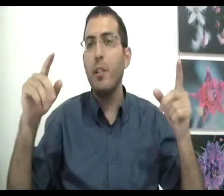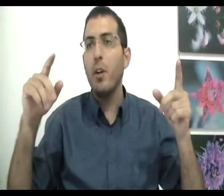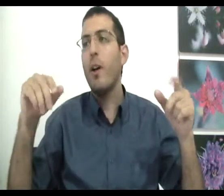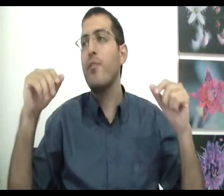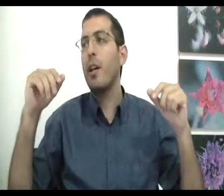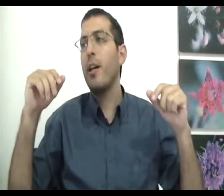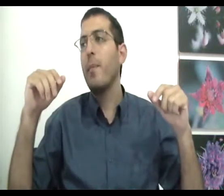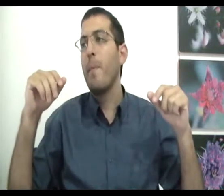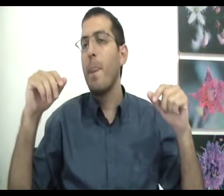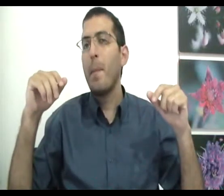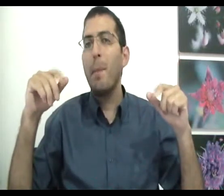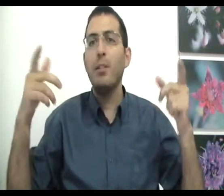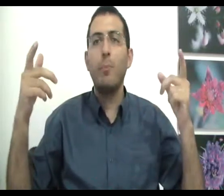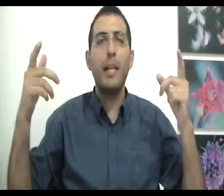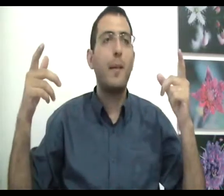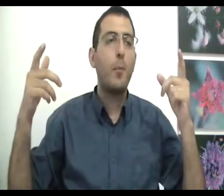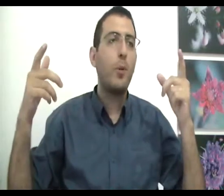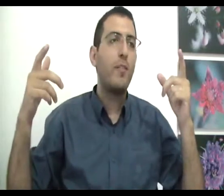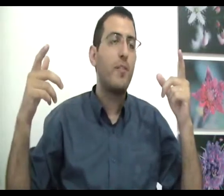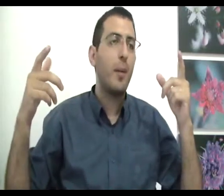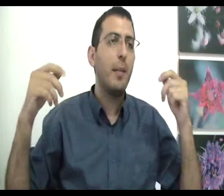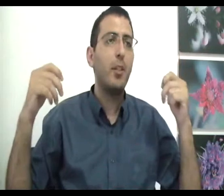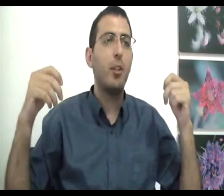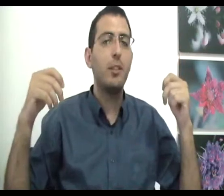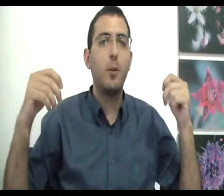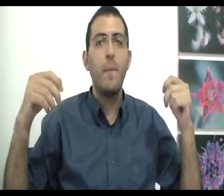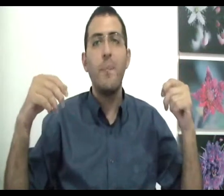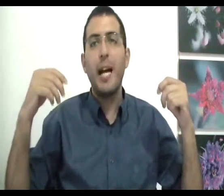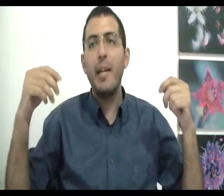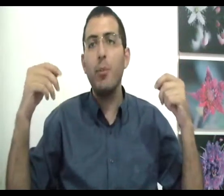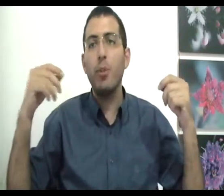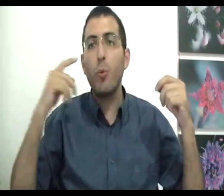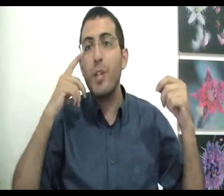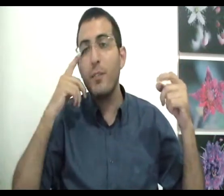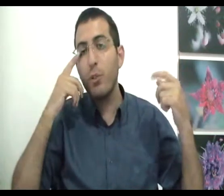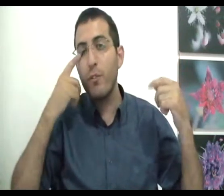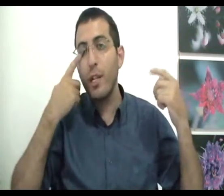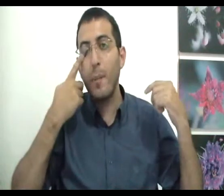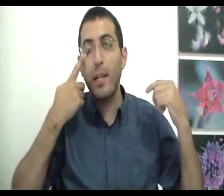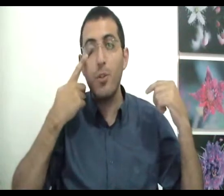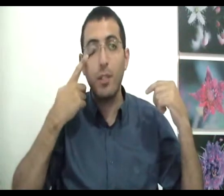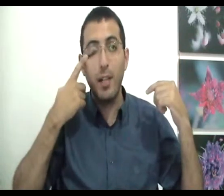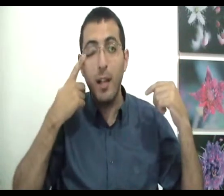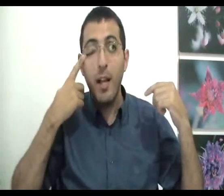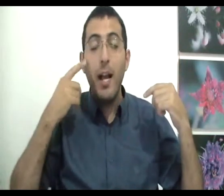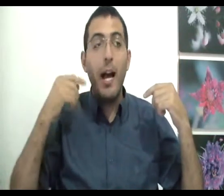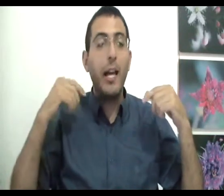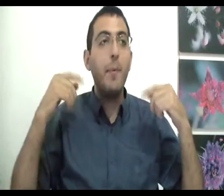או אפשרי? מה זאת אומרת, האם הוא מחויב או אפשרי? האדם צריך לשאול את עצמו, האם אותו תחושת טוב שאני מרגיש אותה, האם